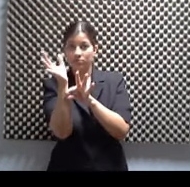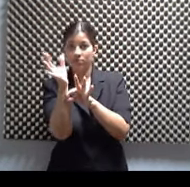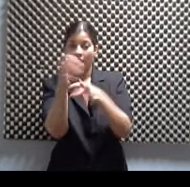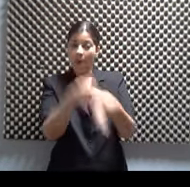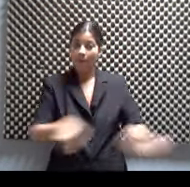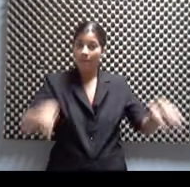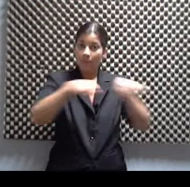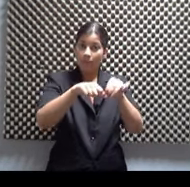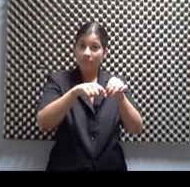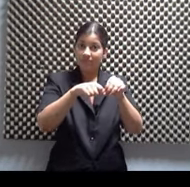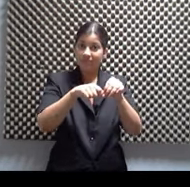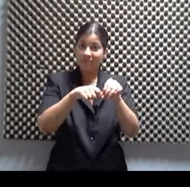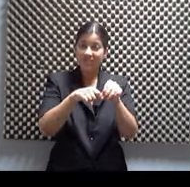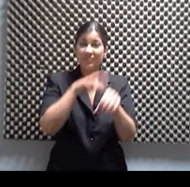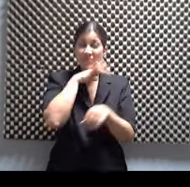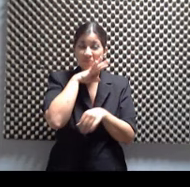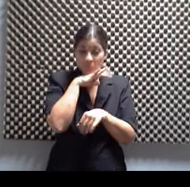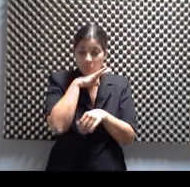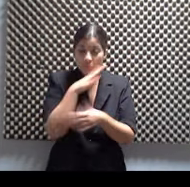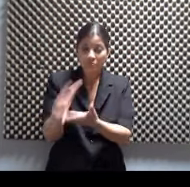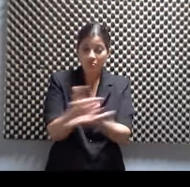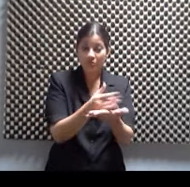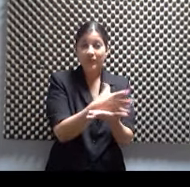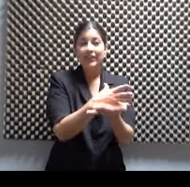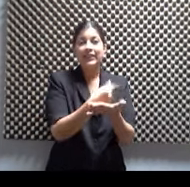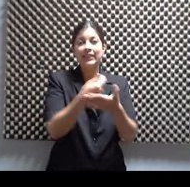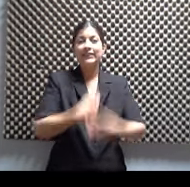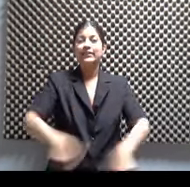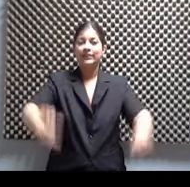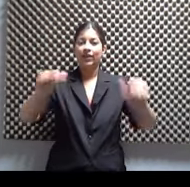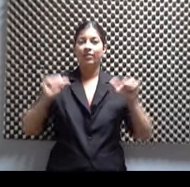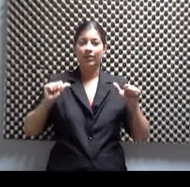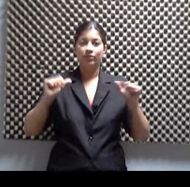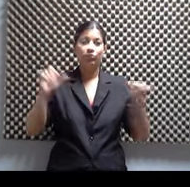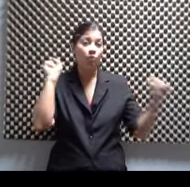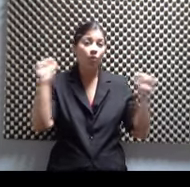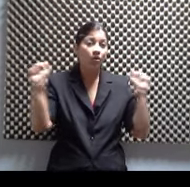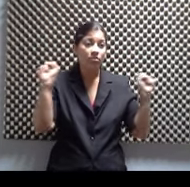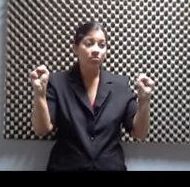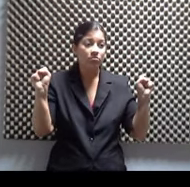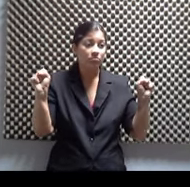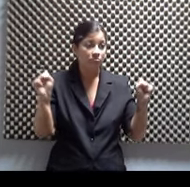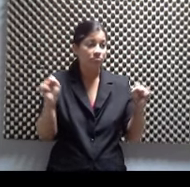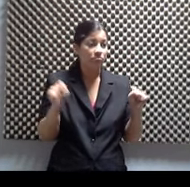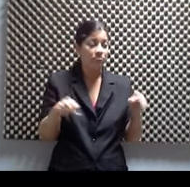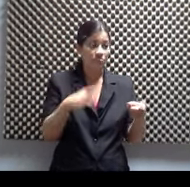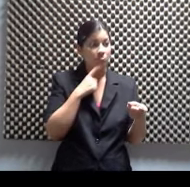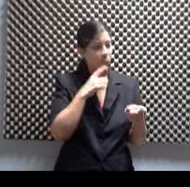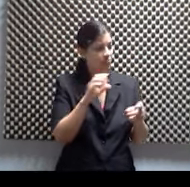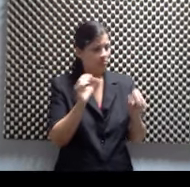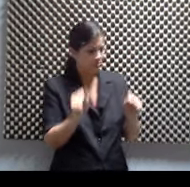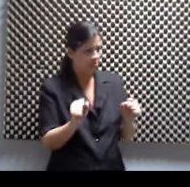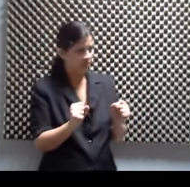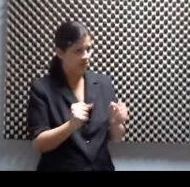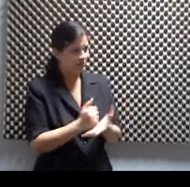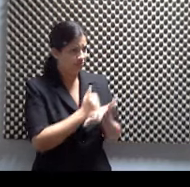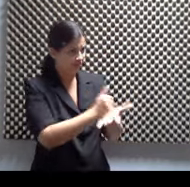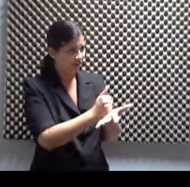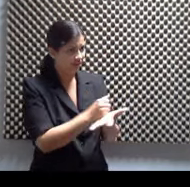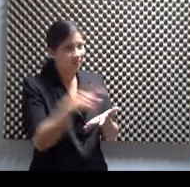toallas y sábanas usadas también. También. Súper importante. Todo el mundo tiene la capacidad para cooperar juntos. Porque una sábana vieja la tiene cualquiera en su casa.